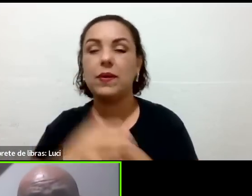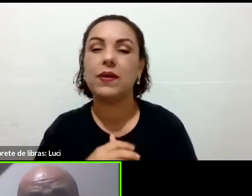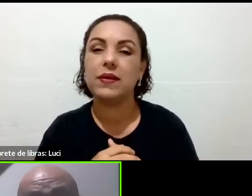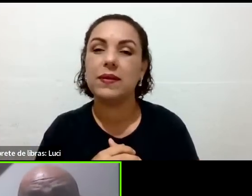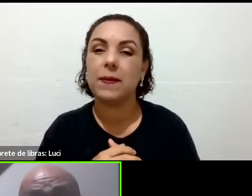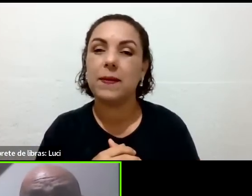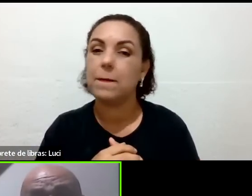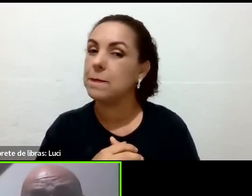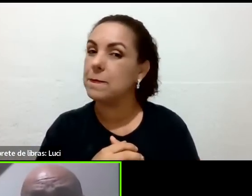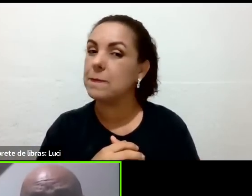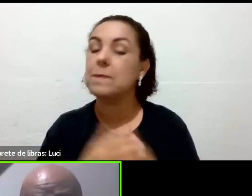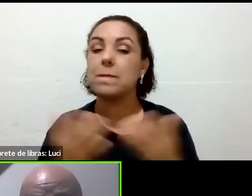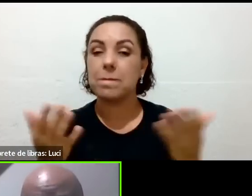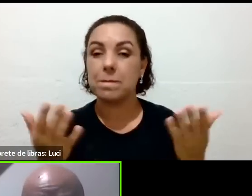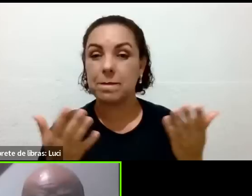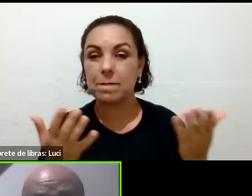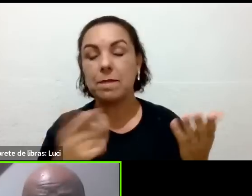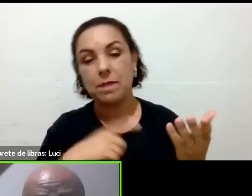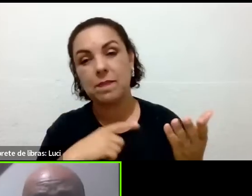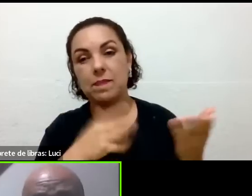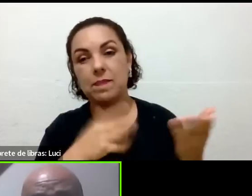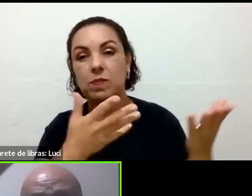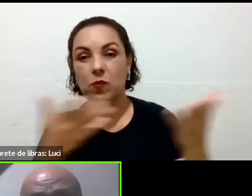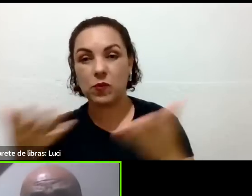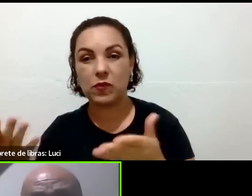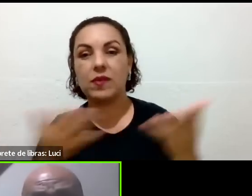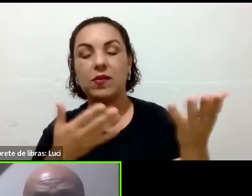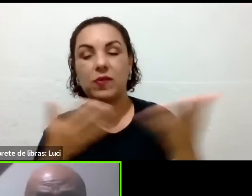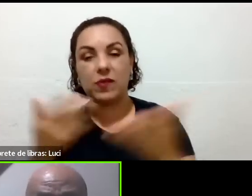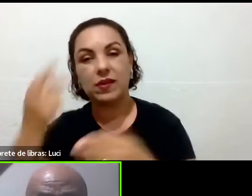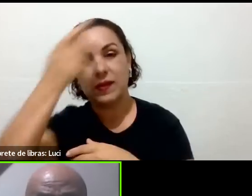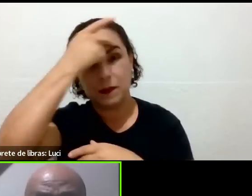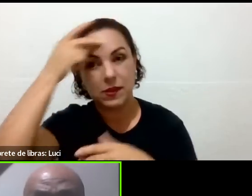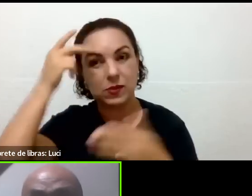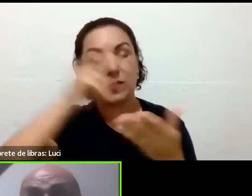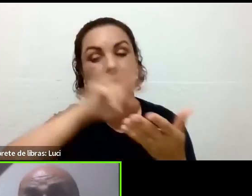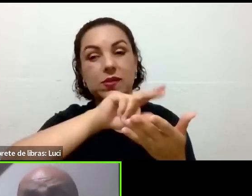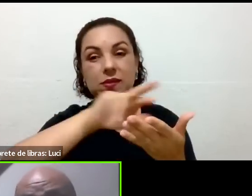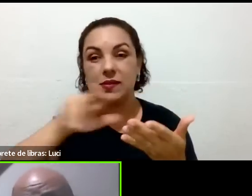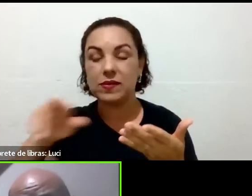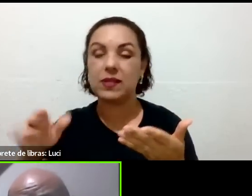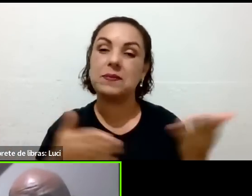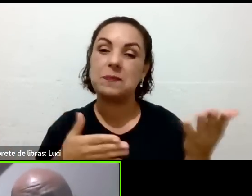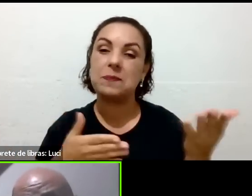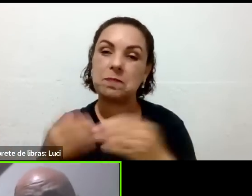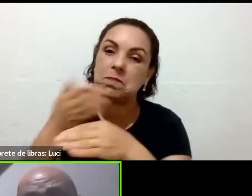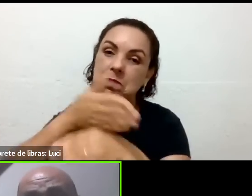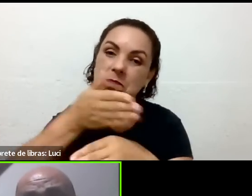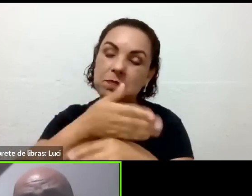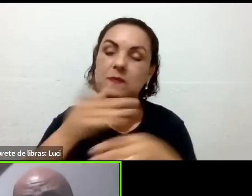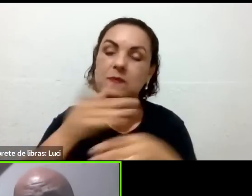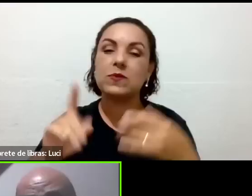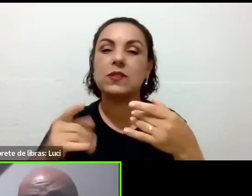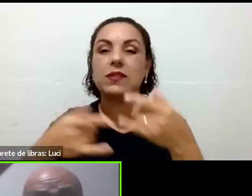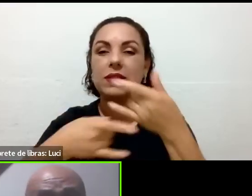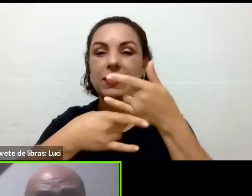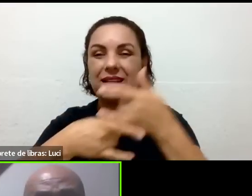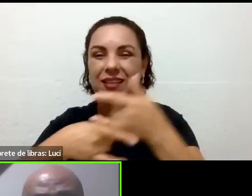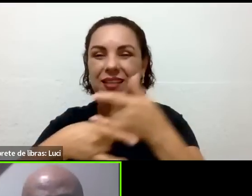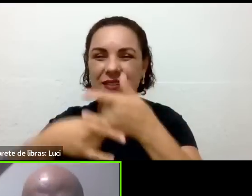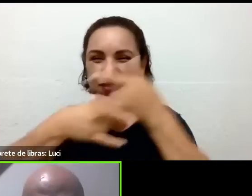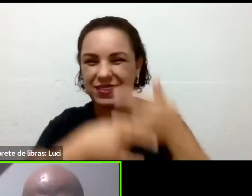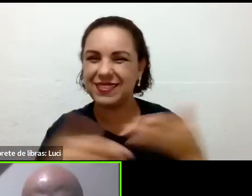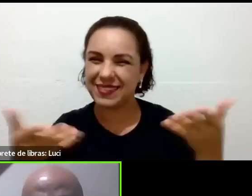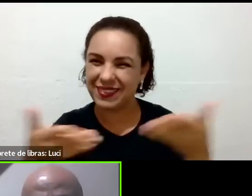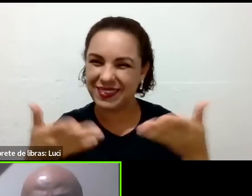pessoas pra participar hoje, eles estão participando, e uma coisa assim, que nós temos que agradecer muito a Deus, que tanto eu quanto a Rosângela, nós não